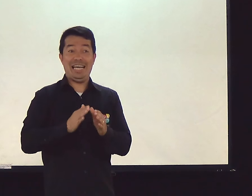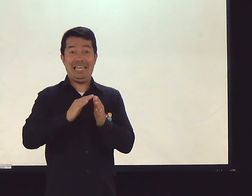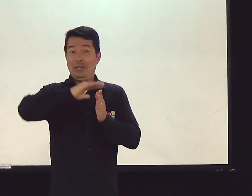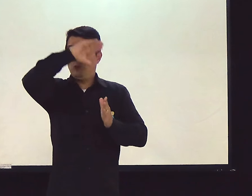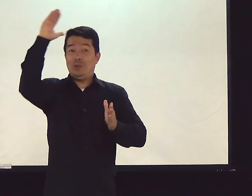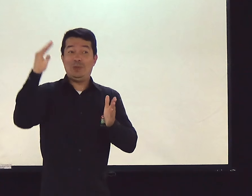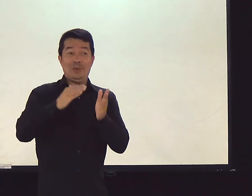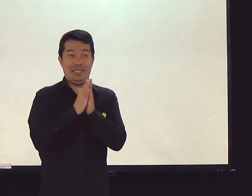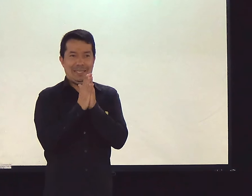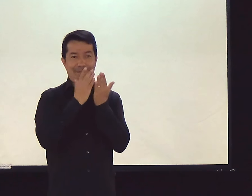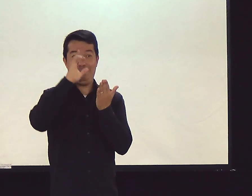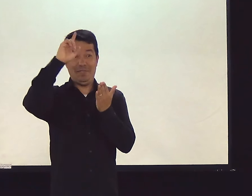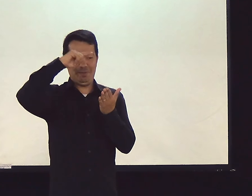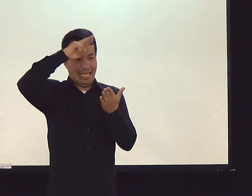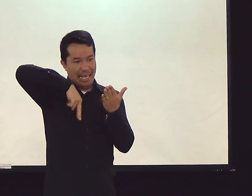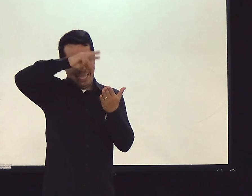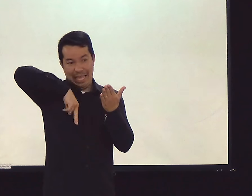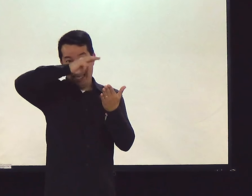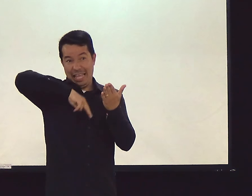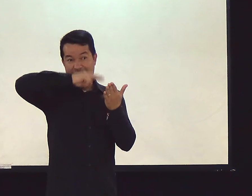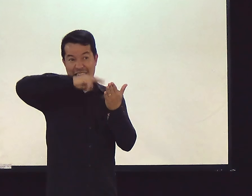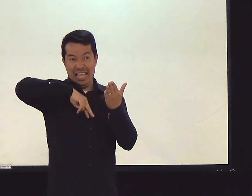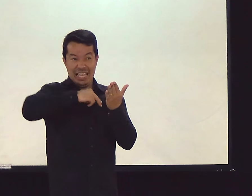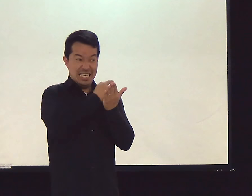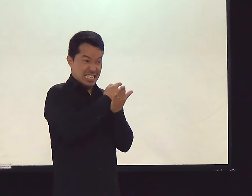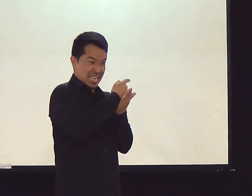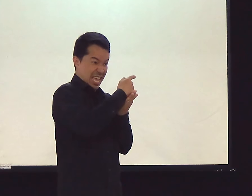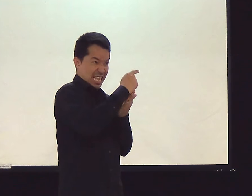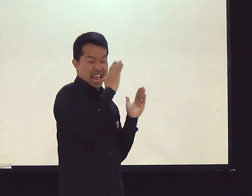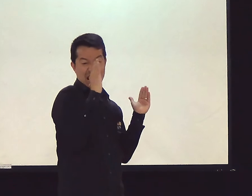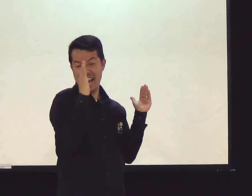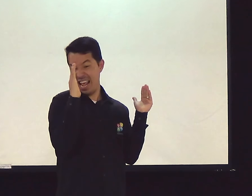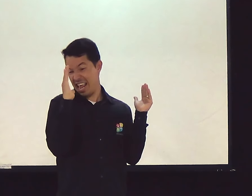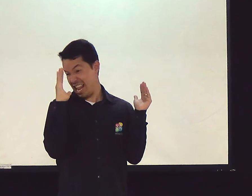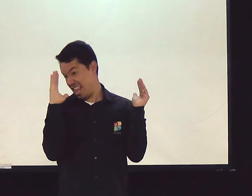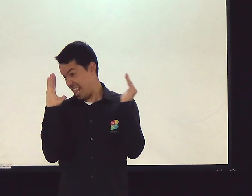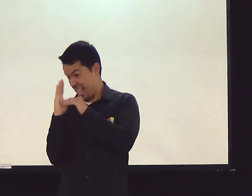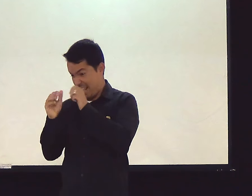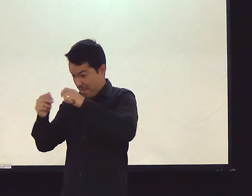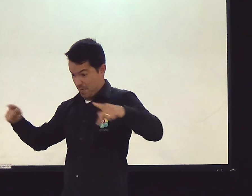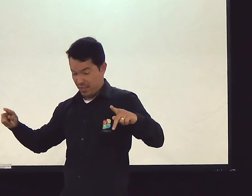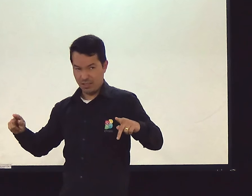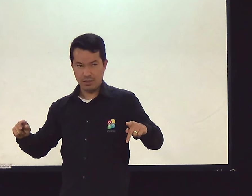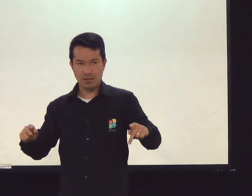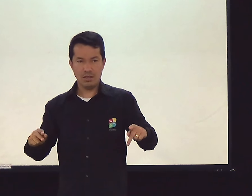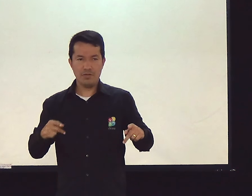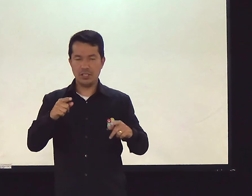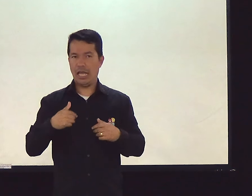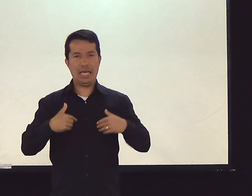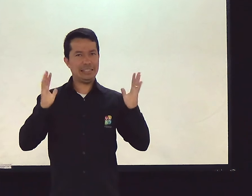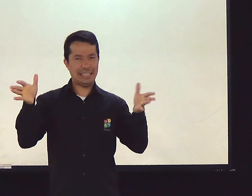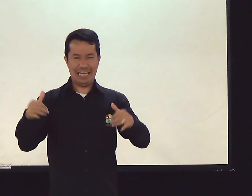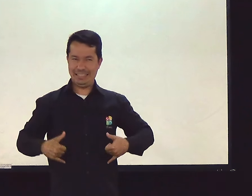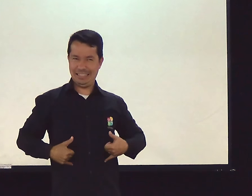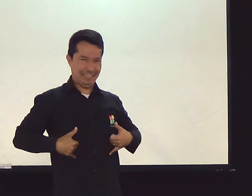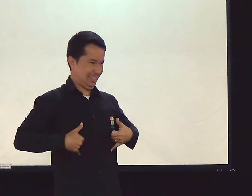Não. Mas eu, ó, eu já li a palavra de Deus, já li de Chines, até Apocalipse. Já li tudo, pastor.